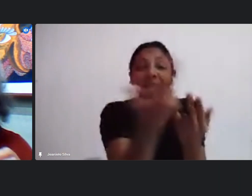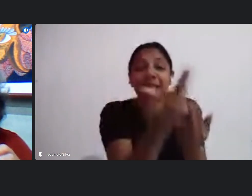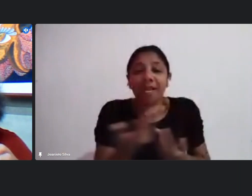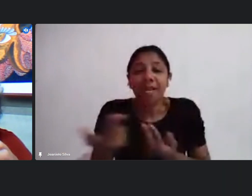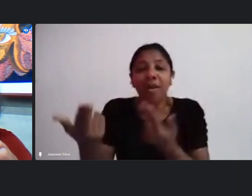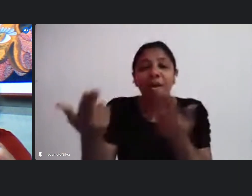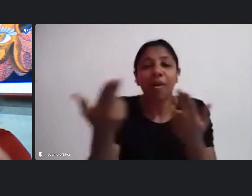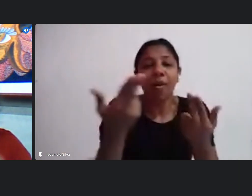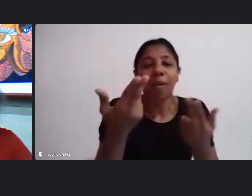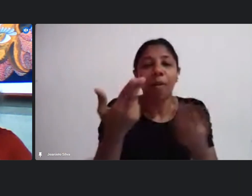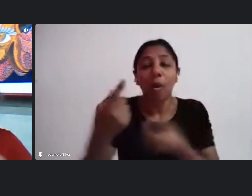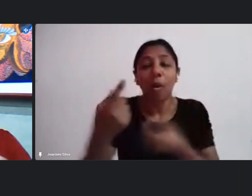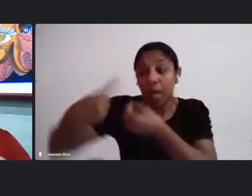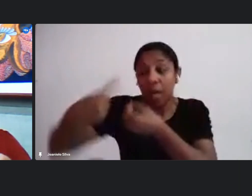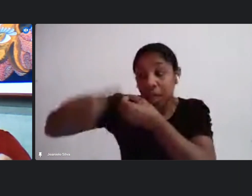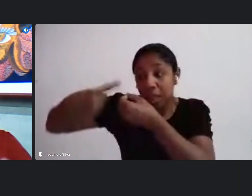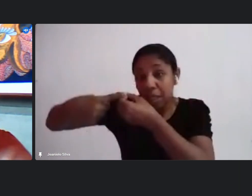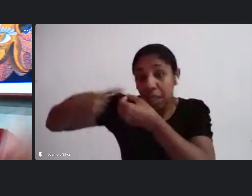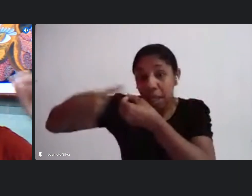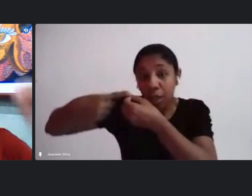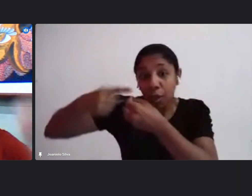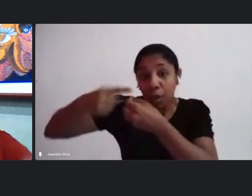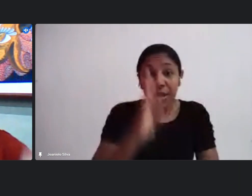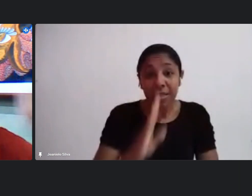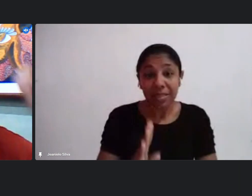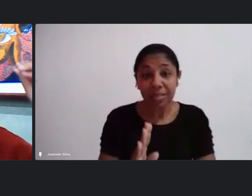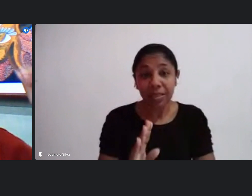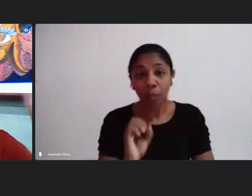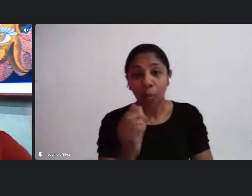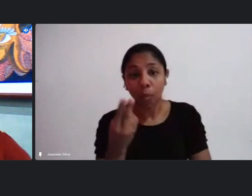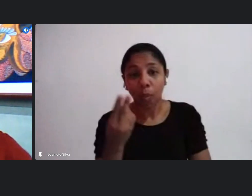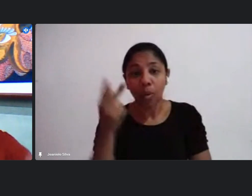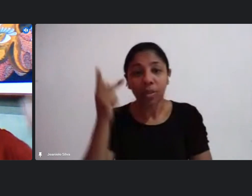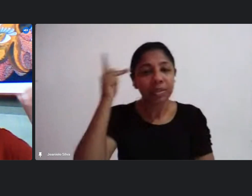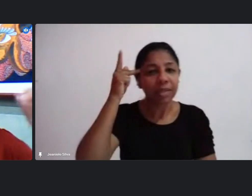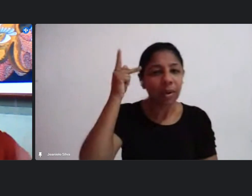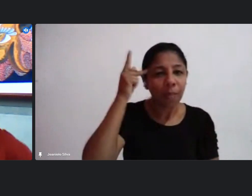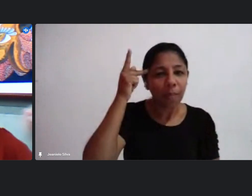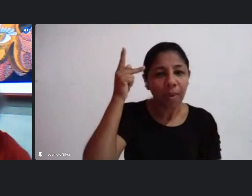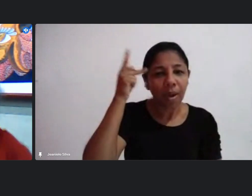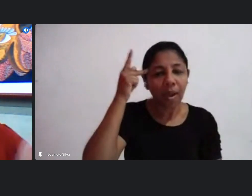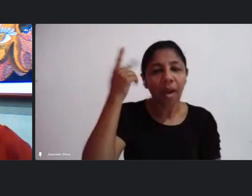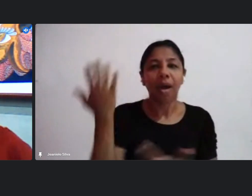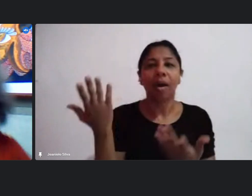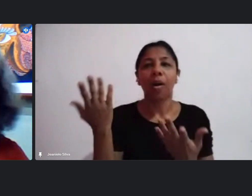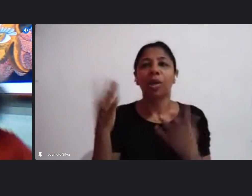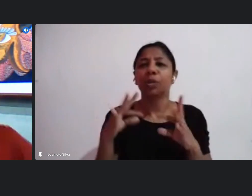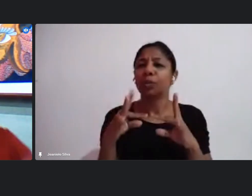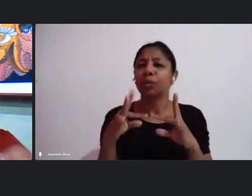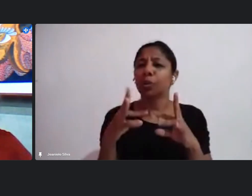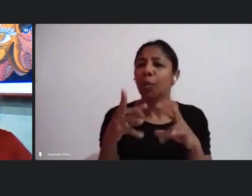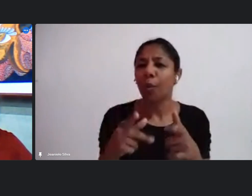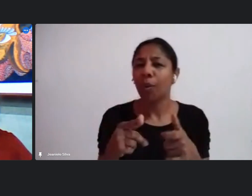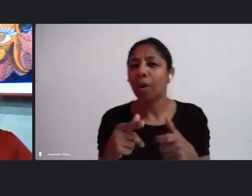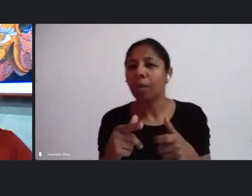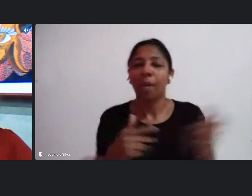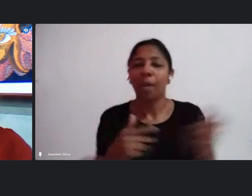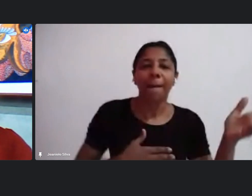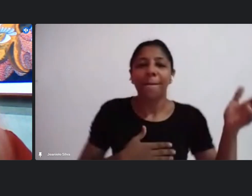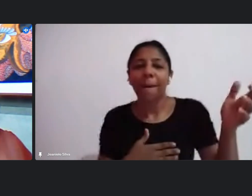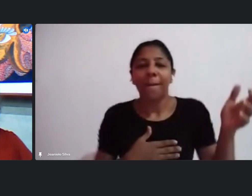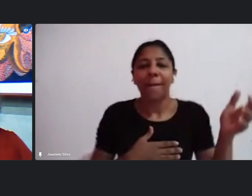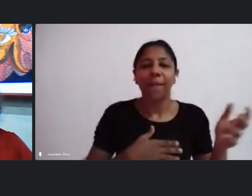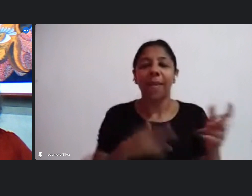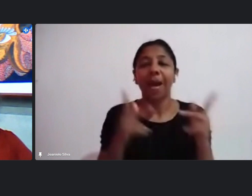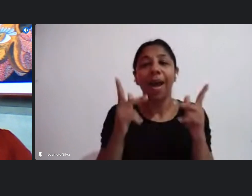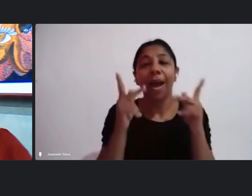do interior no Brasil ou se você tá em São Paulo a mesma música o mesmo formato todo mundo se balançando o corpo do mesmo jeito e a